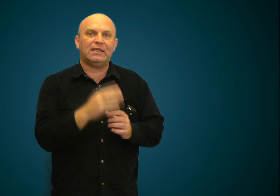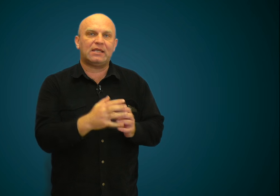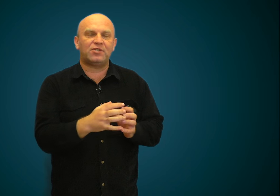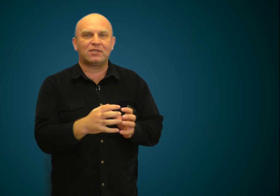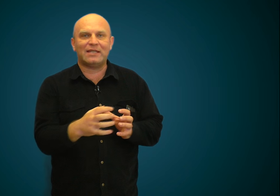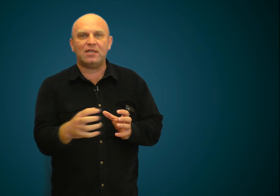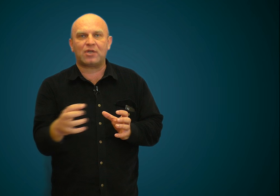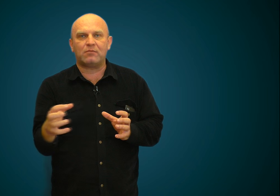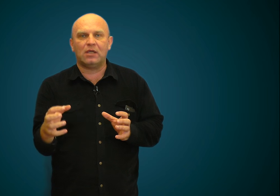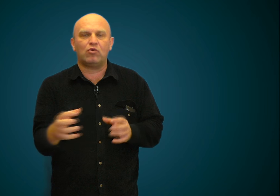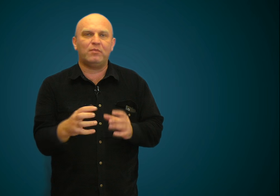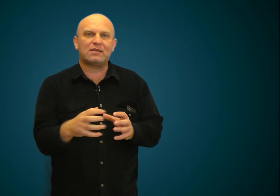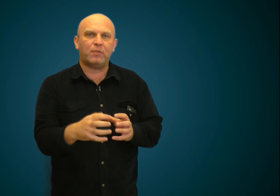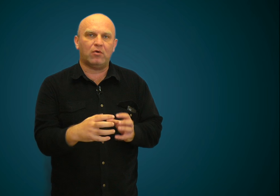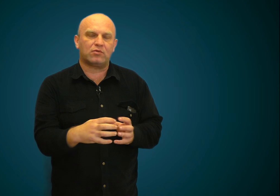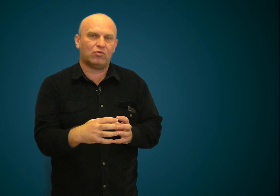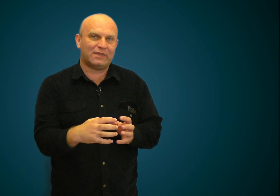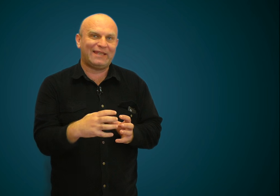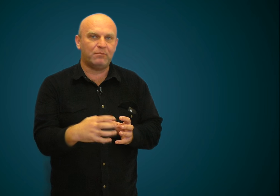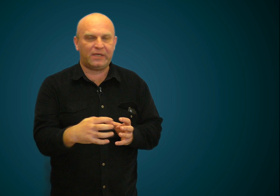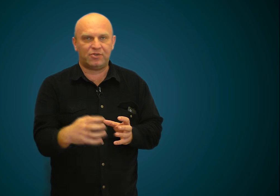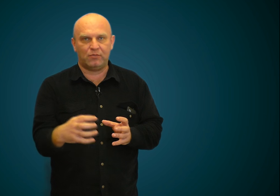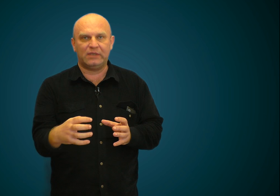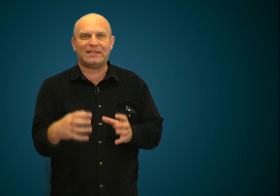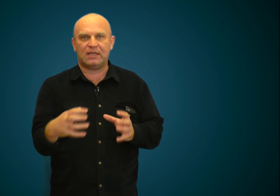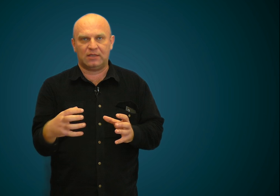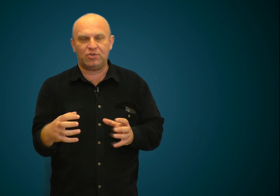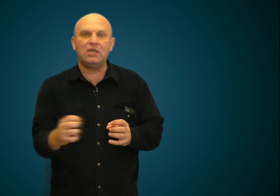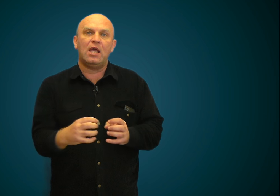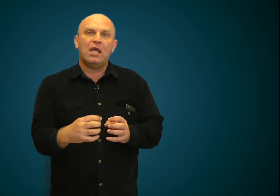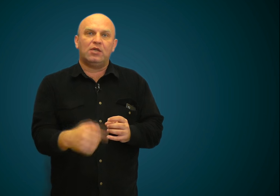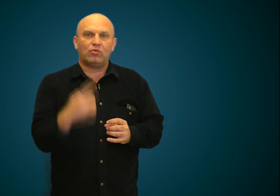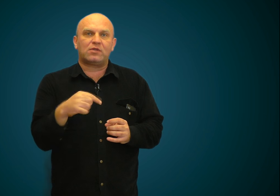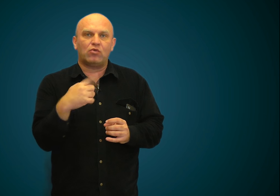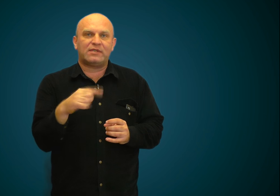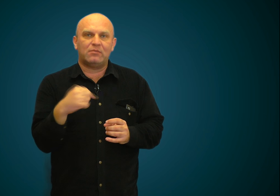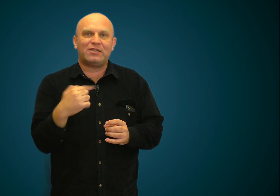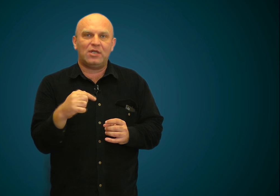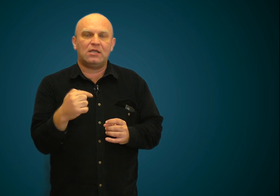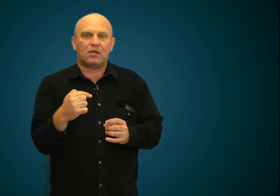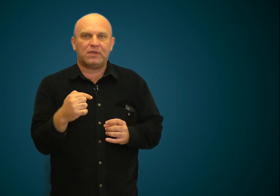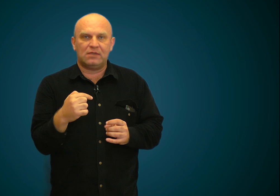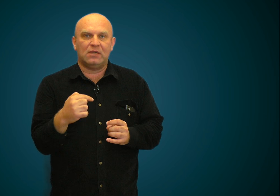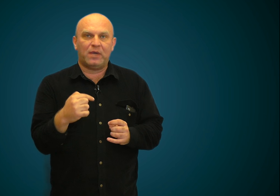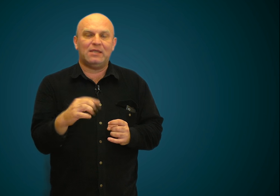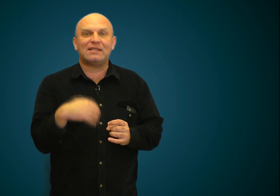и эта речь должна течь как молоко, без пауз, чтобы темп речи был достаточный, и чтобы скорость обращения к оперативной памяти